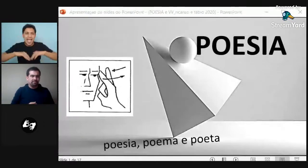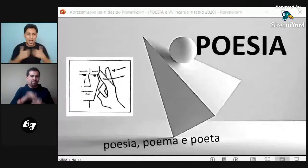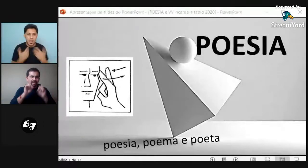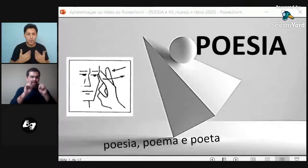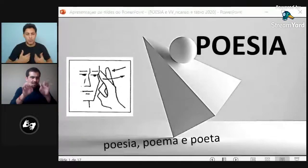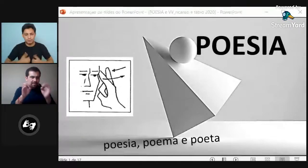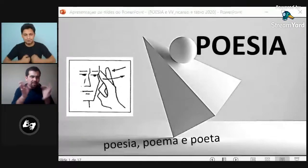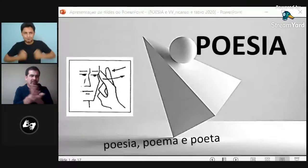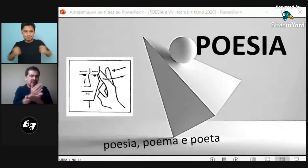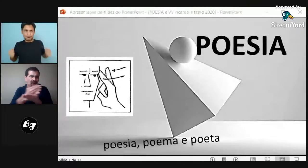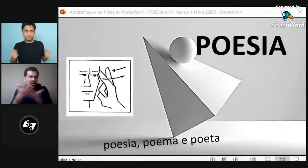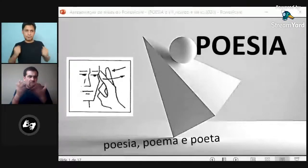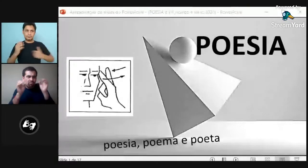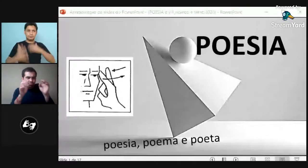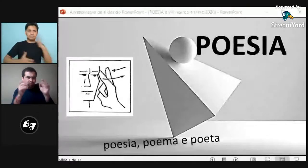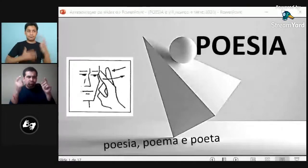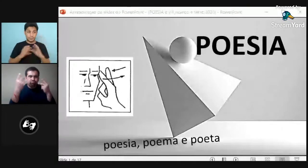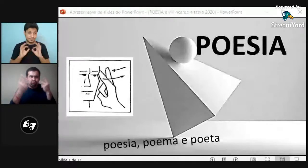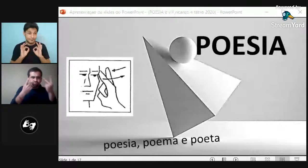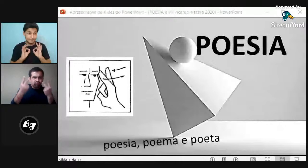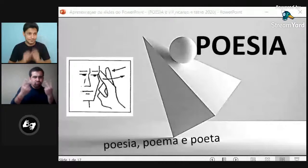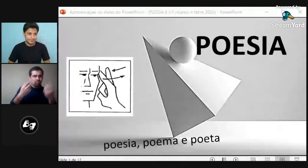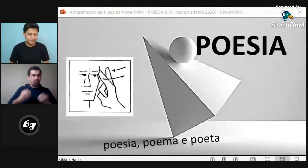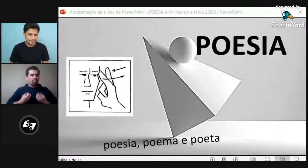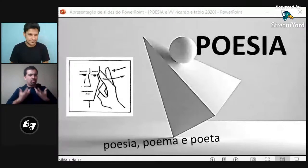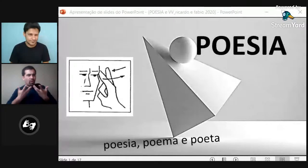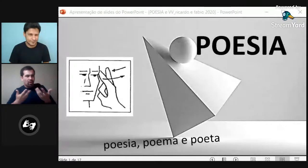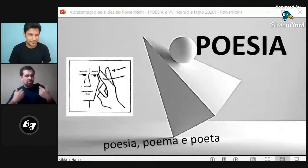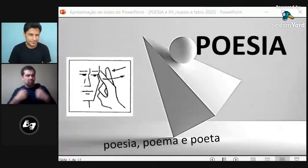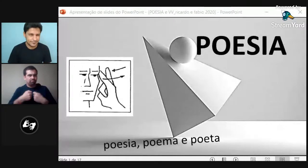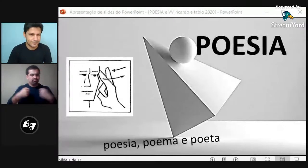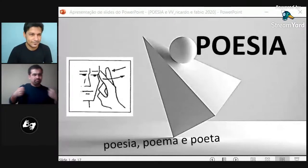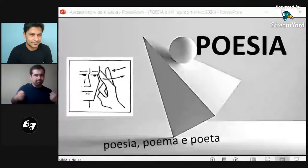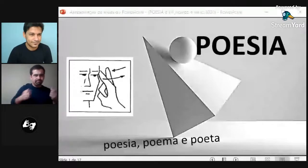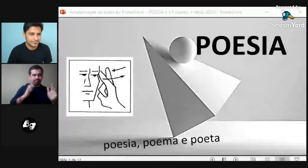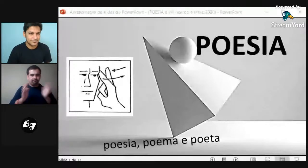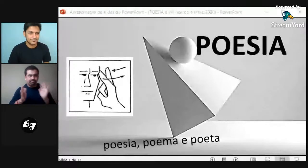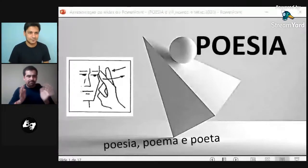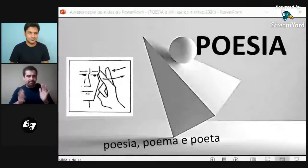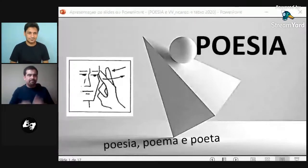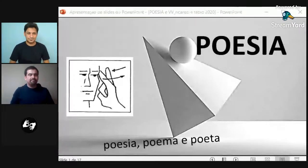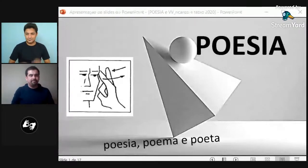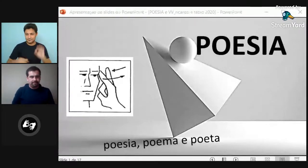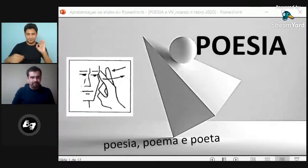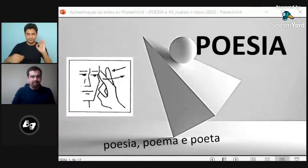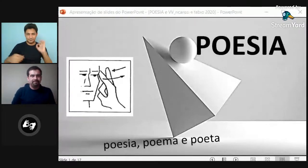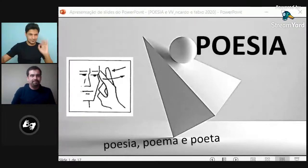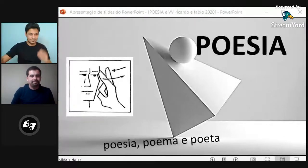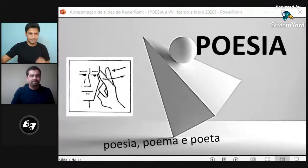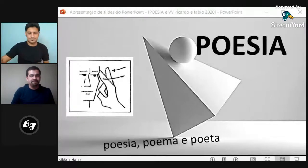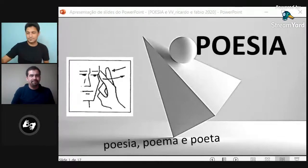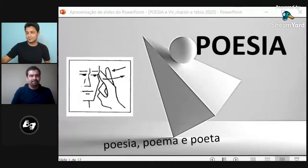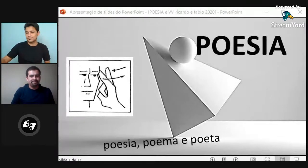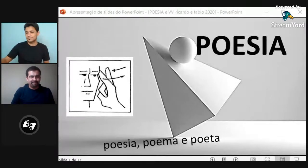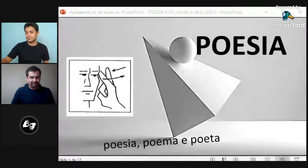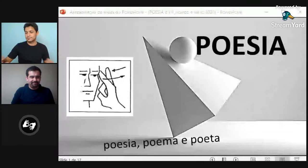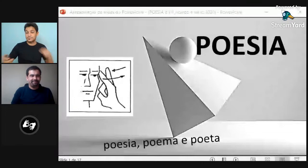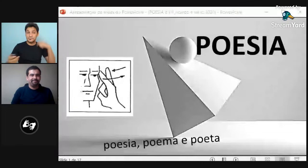y se puede explicar y explicarles más adelante también profundamente de qué se trata y atrévanse atrévanse a hacer